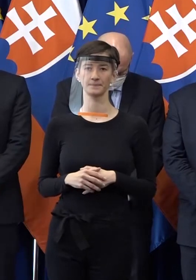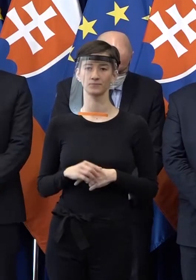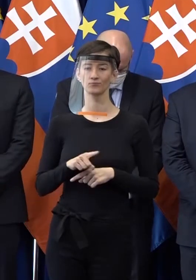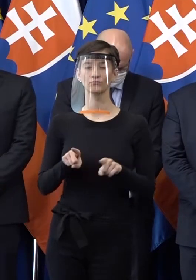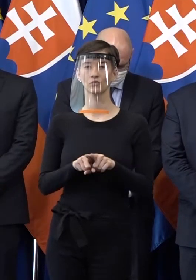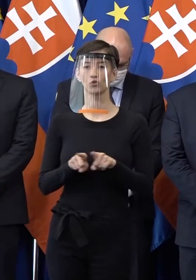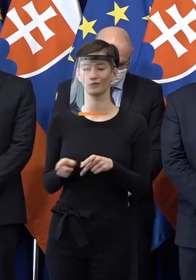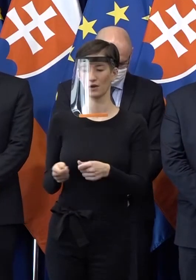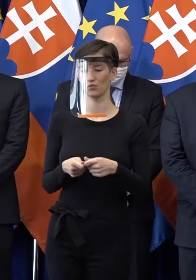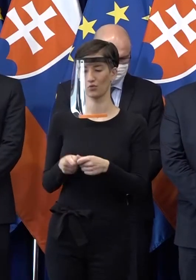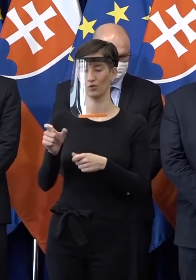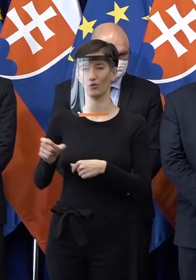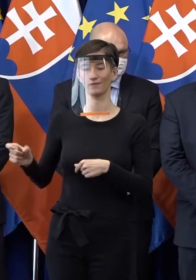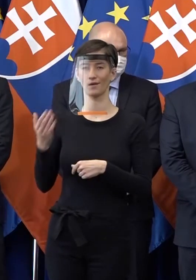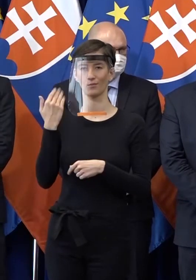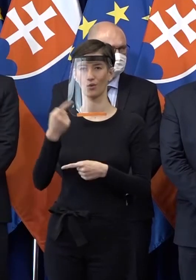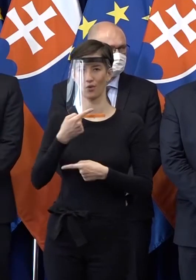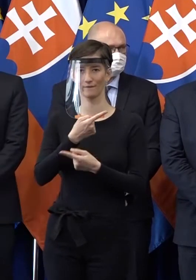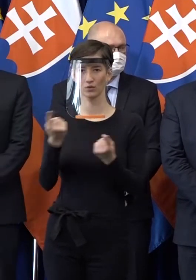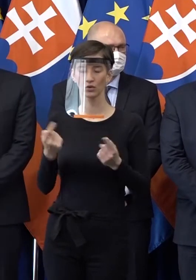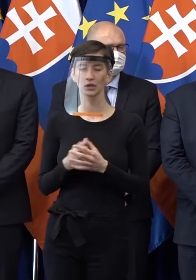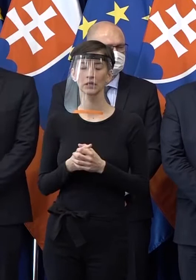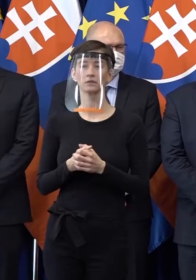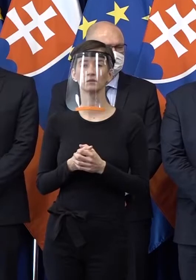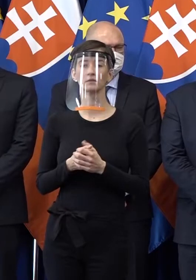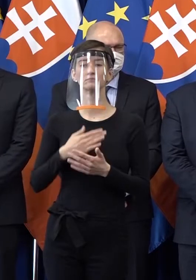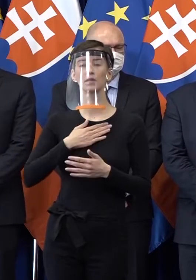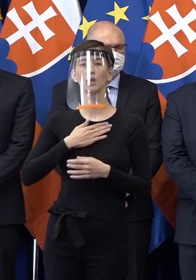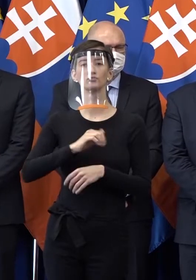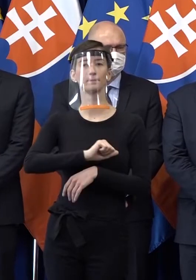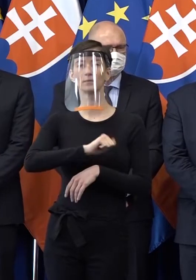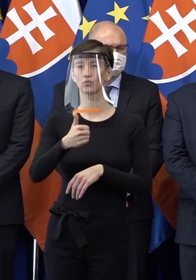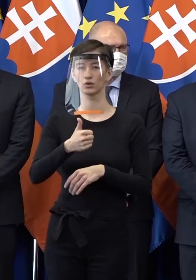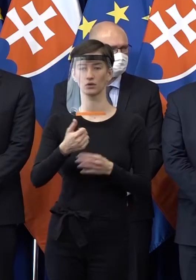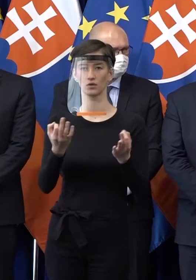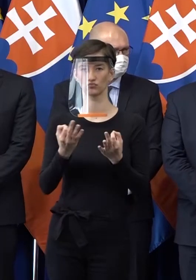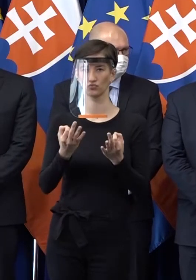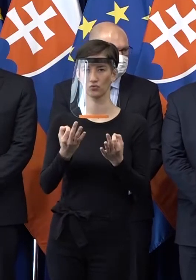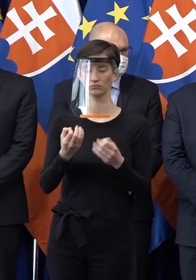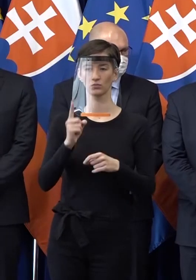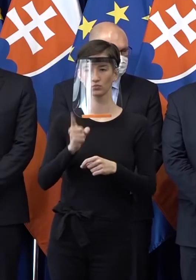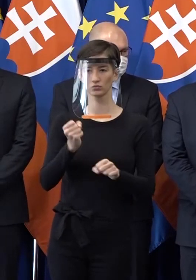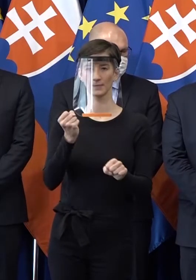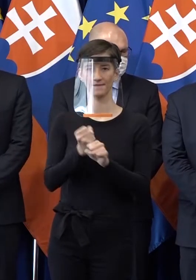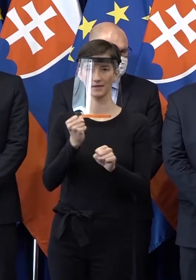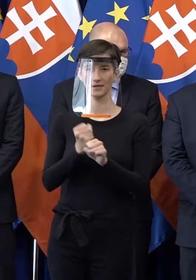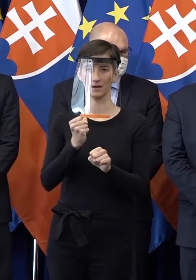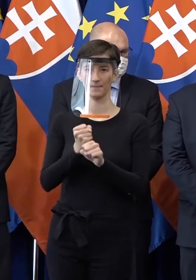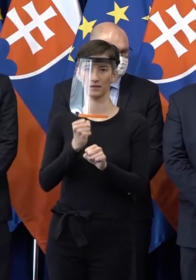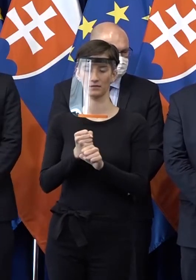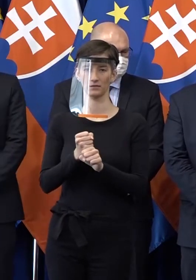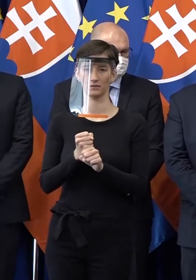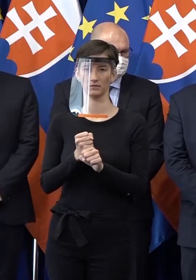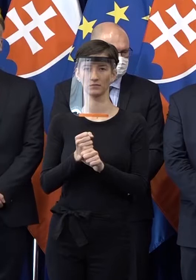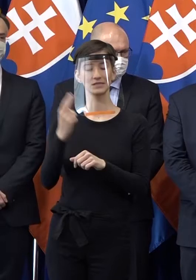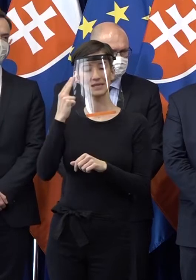to povedali naši kolegovia, ako jednoducho našou prioritnou úlohou je vyrábať. To znamená, že bude tu spústa firiem,